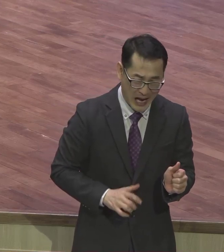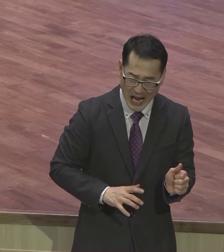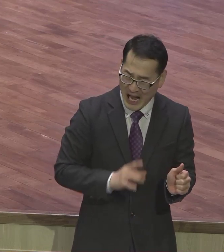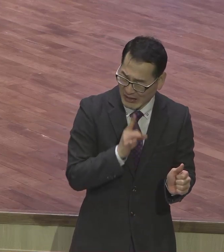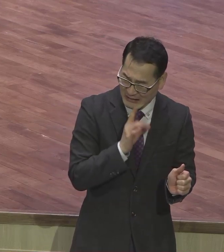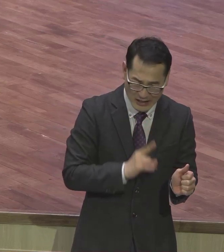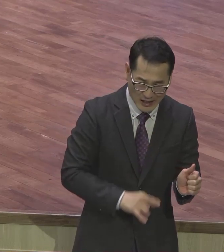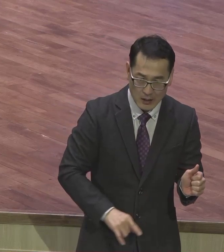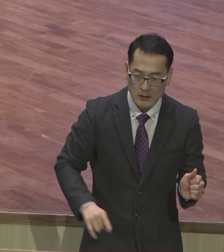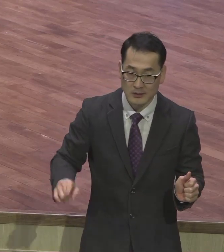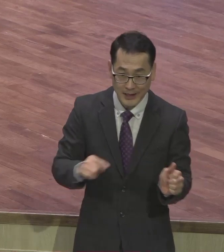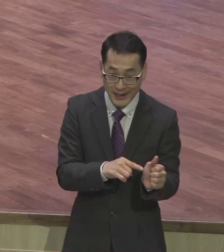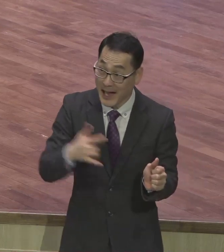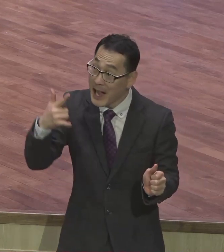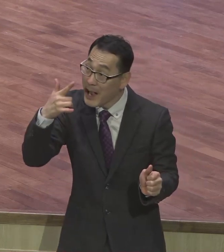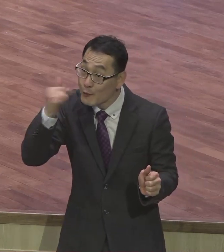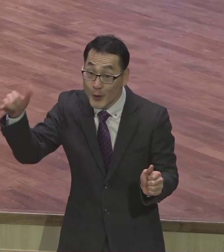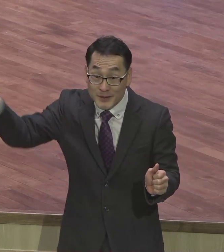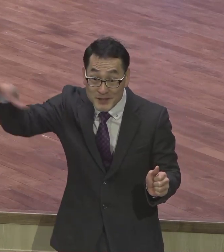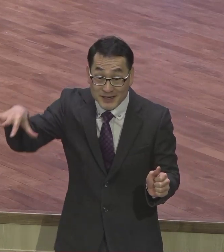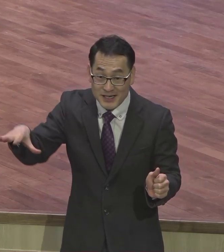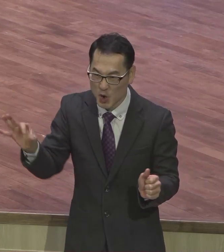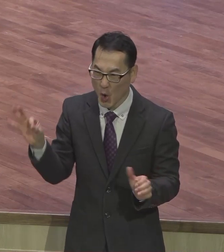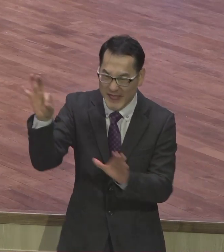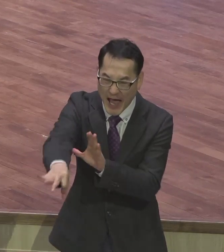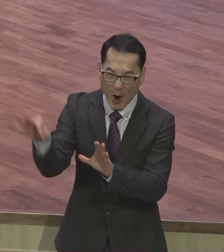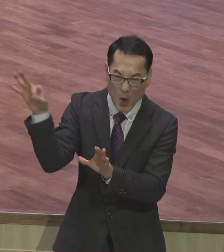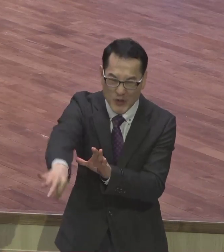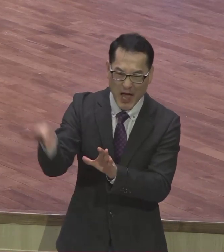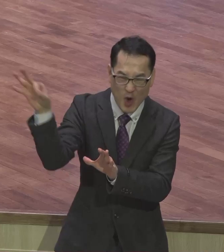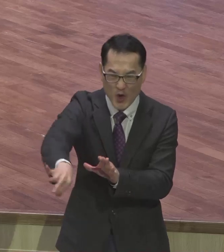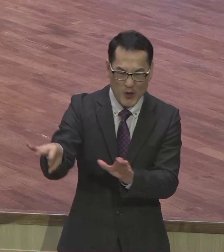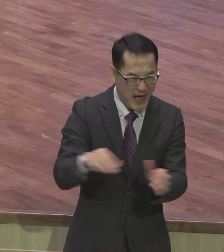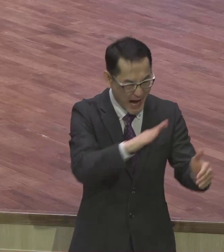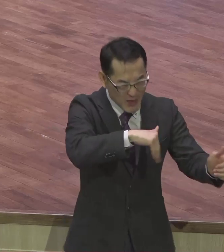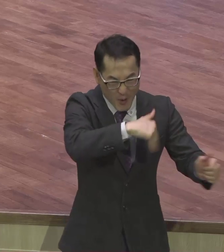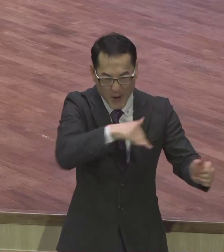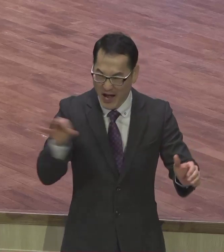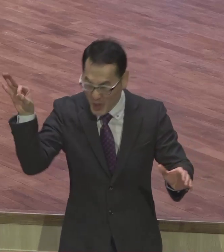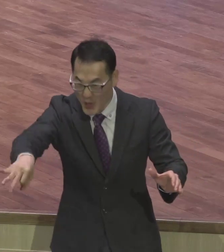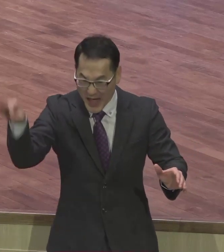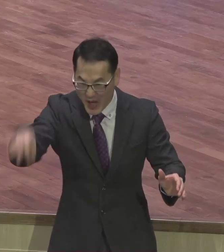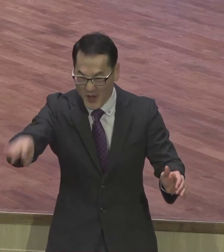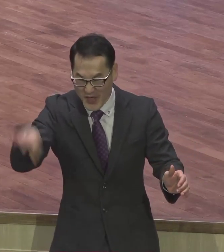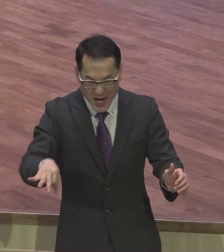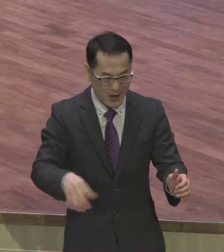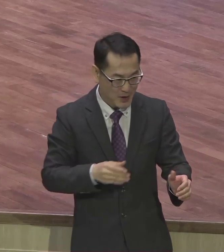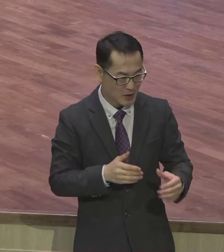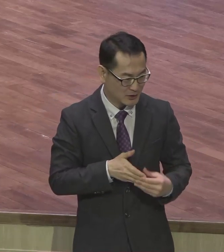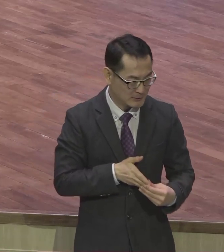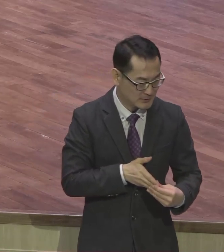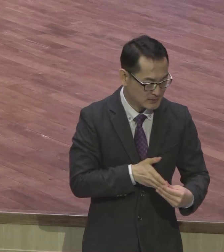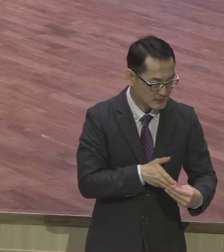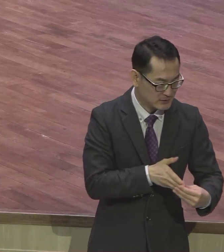거짓말을 하고 있어요 이게 천주교요 아시겠어요 없어요 성경에는요 지옥 아니면